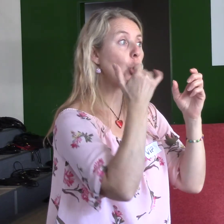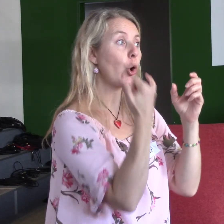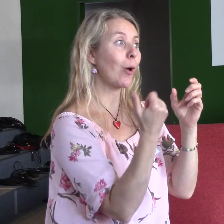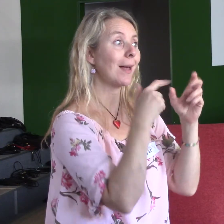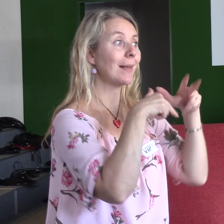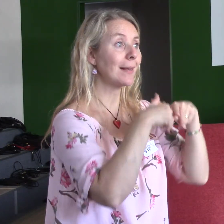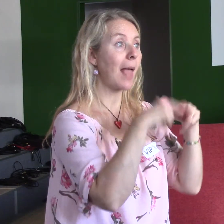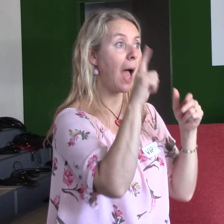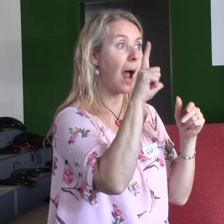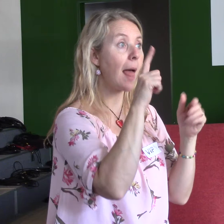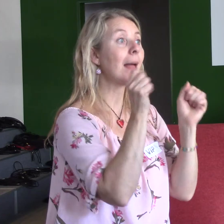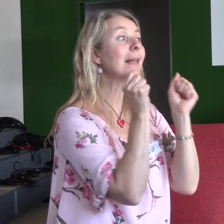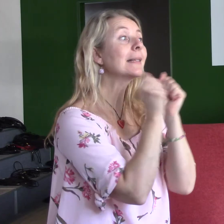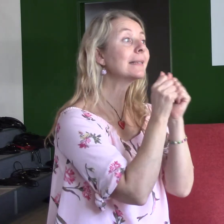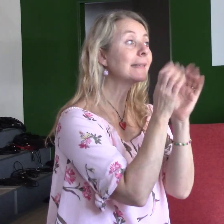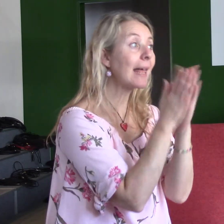za děti.